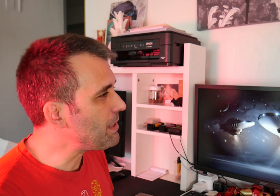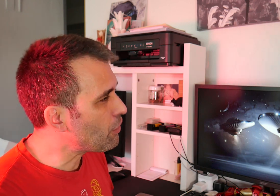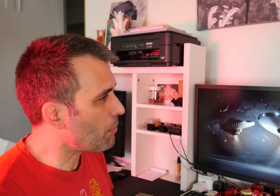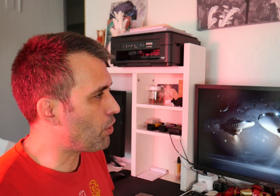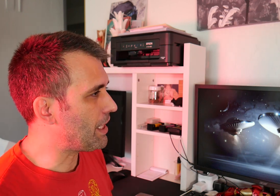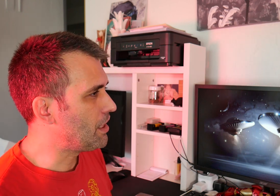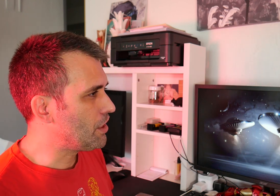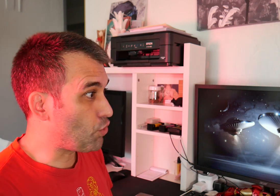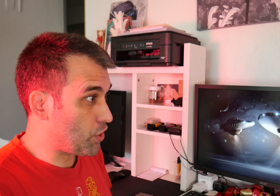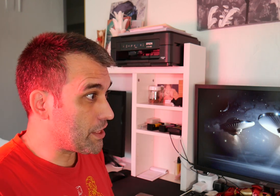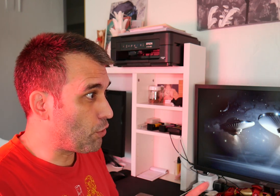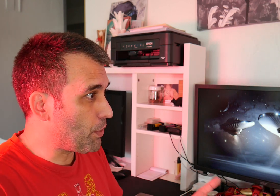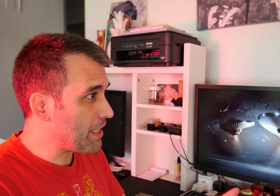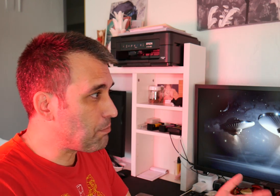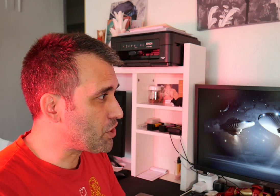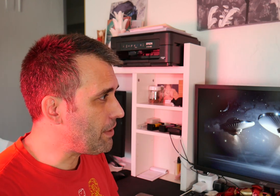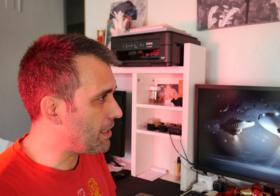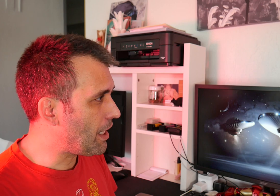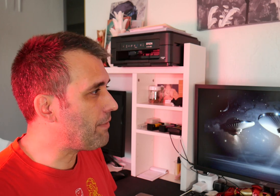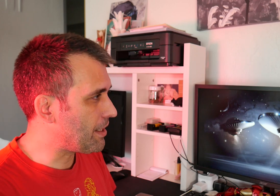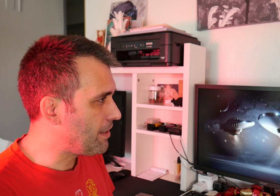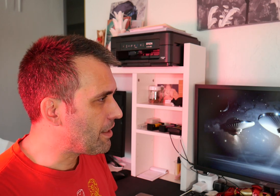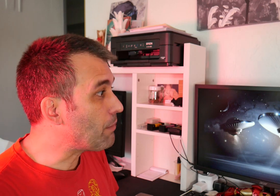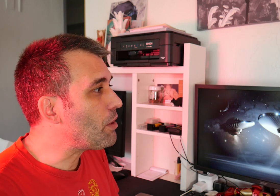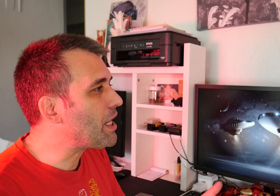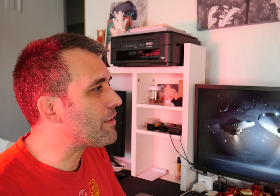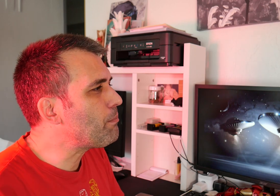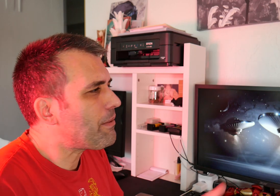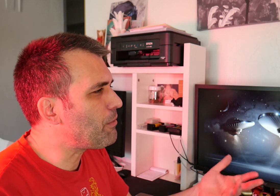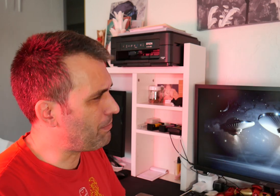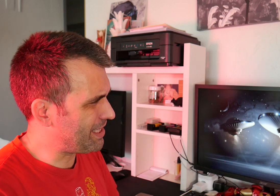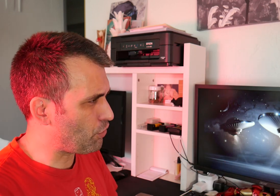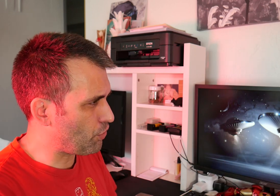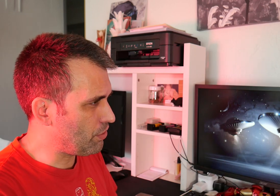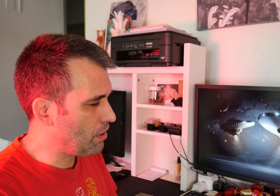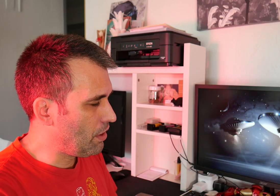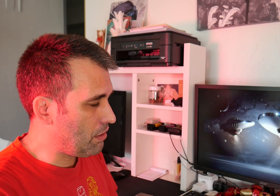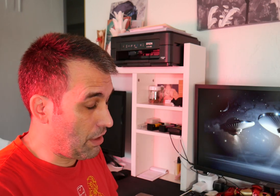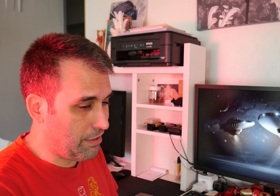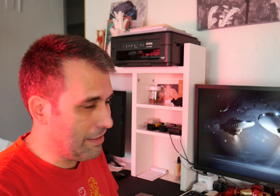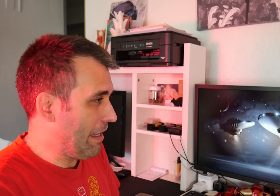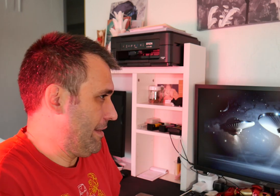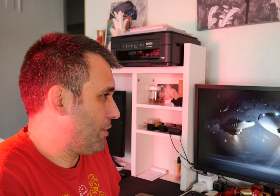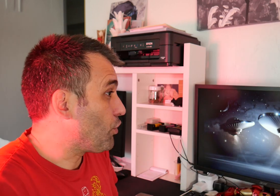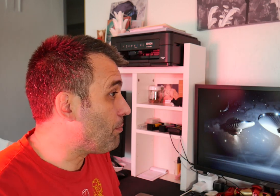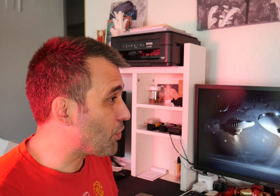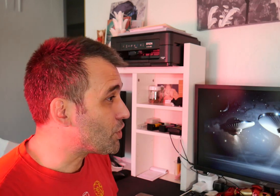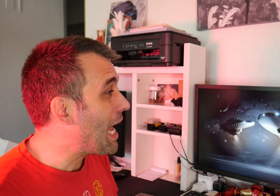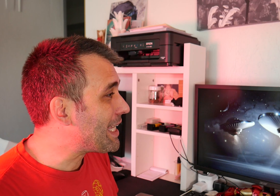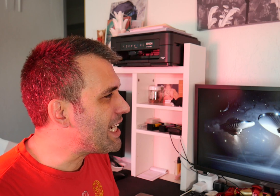pidan una prueba. Solo tienes que comprobar que es posible. A ver, dame una buena razón para habermelo inventado todo. Y de todos modos, aquí